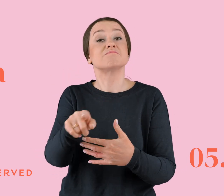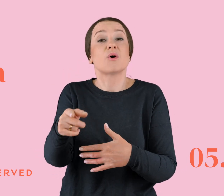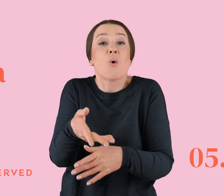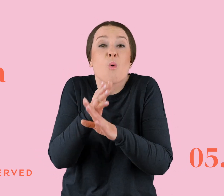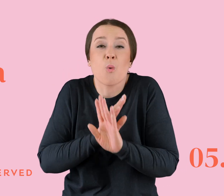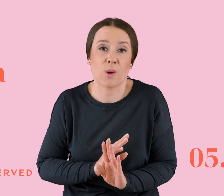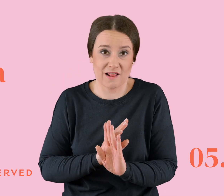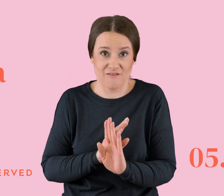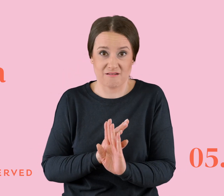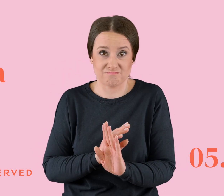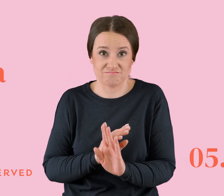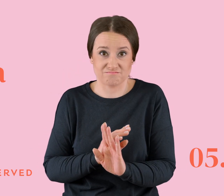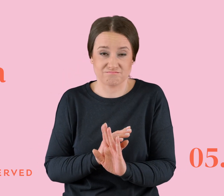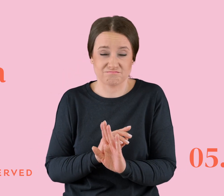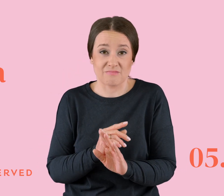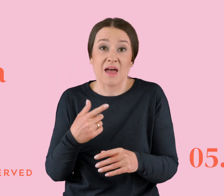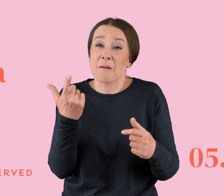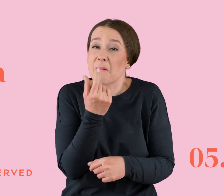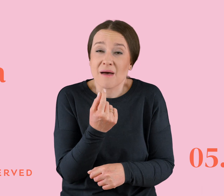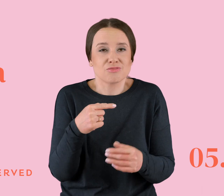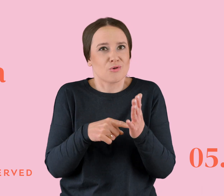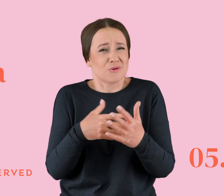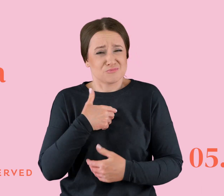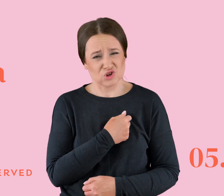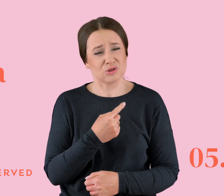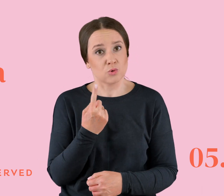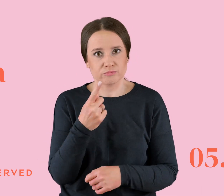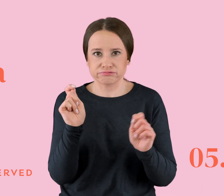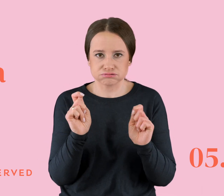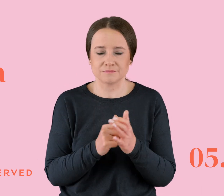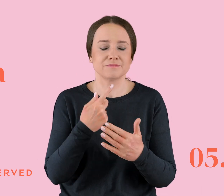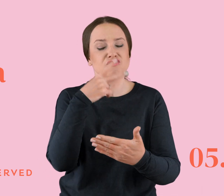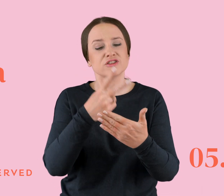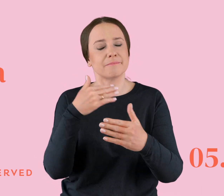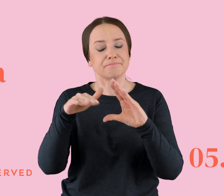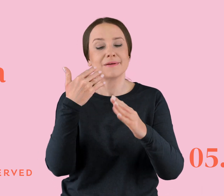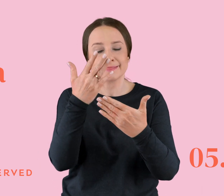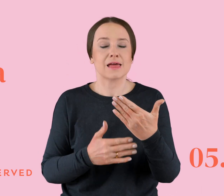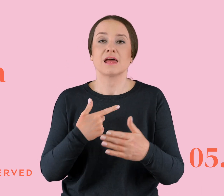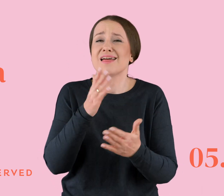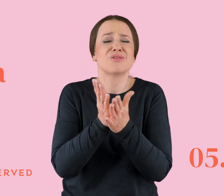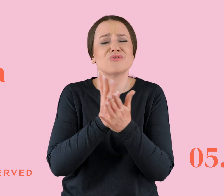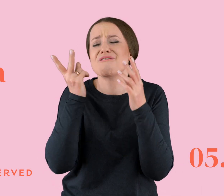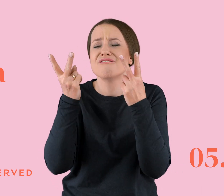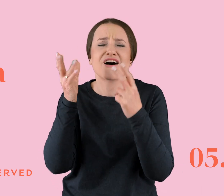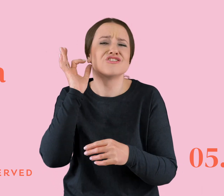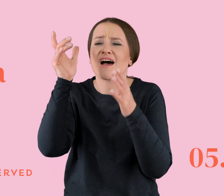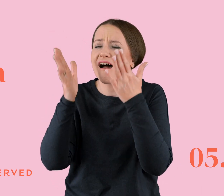przykre. Jest to już pierwszy sygnał. No ale dobra, czytam dalej. Ponad wszystko liczyła się ona i tylko ona. Osiągnęło to taki wymiar, że byłem